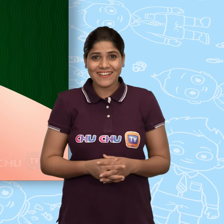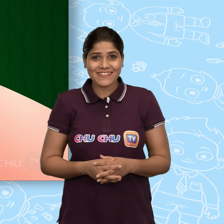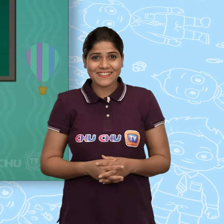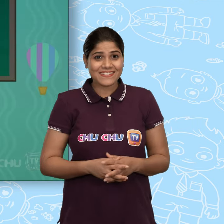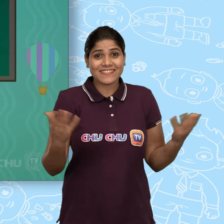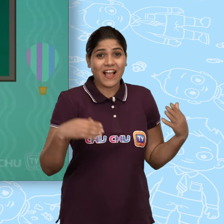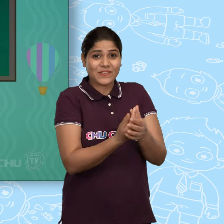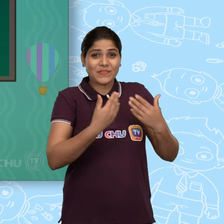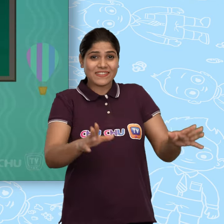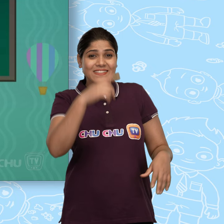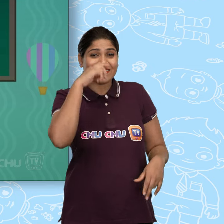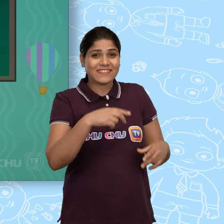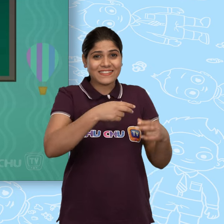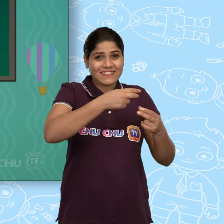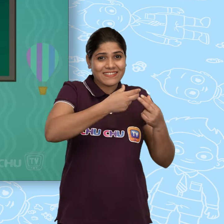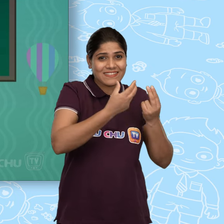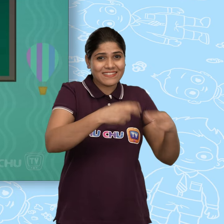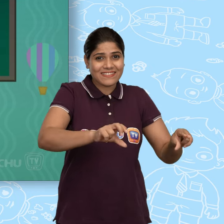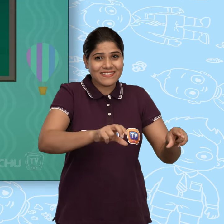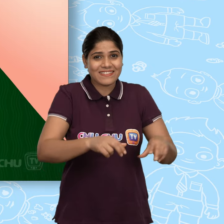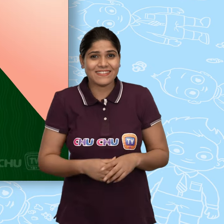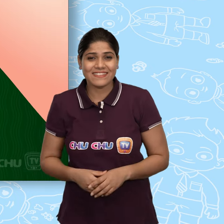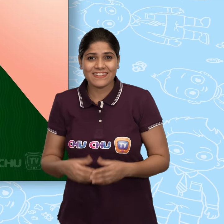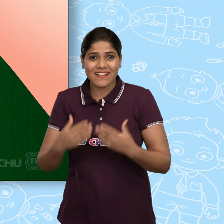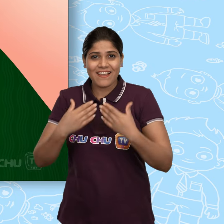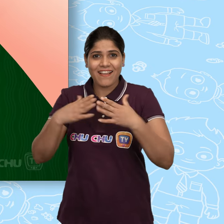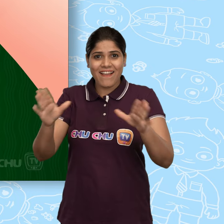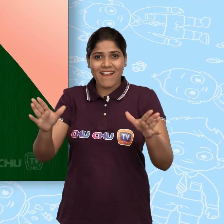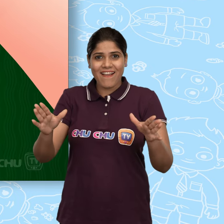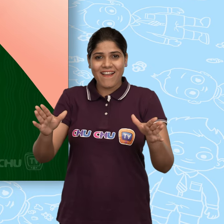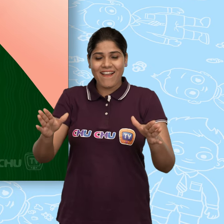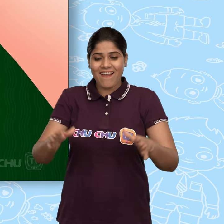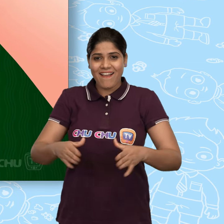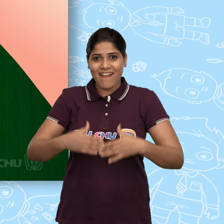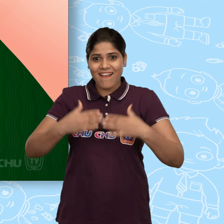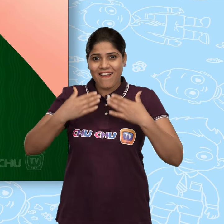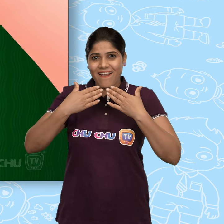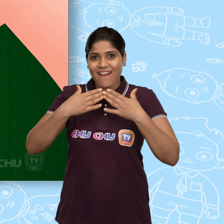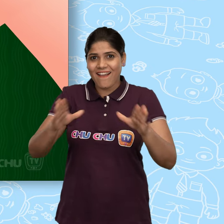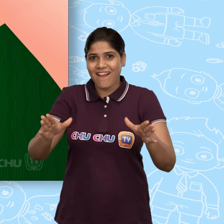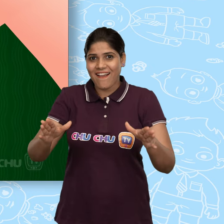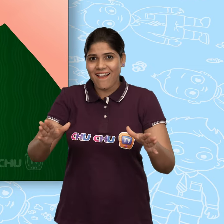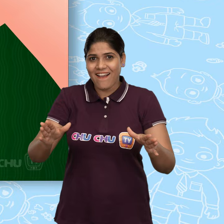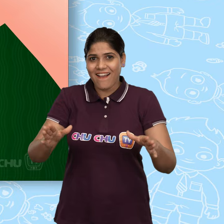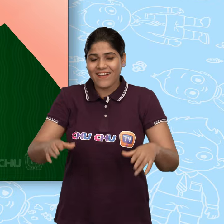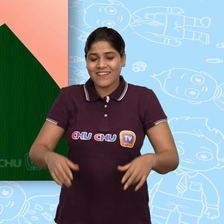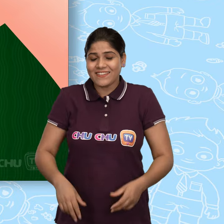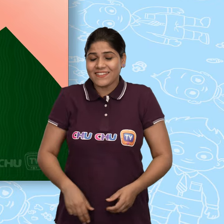क्या हम खोले निला अंडा खोल जा खोल जा खोल